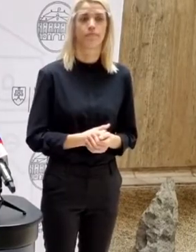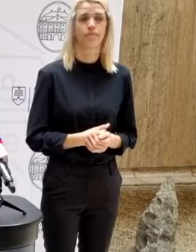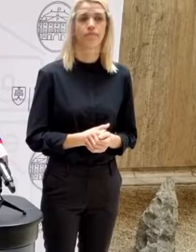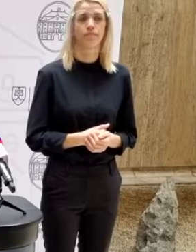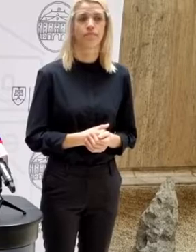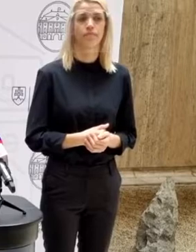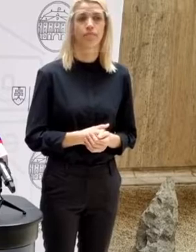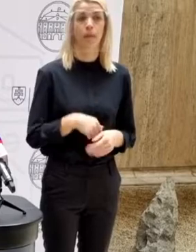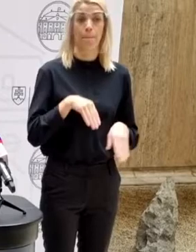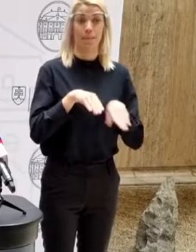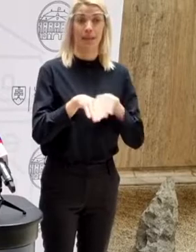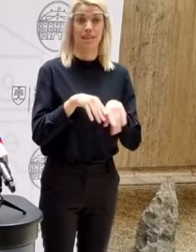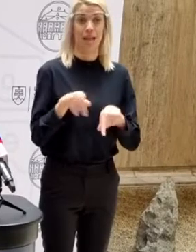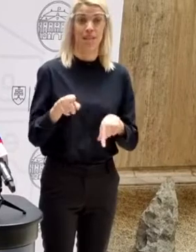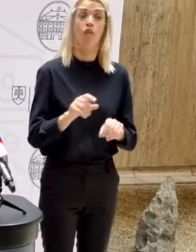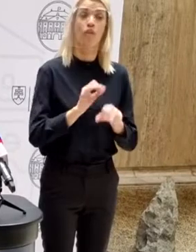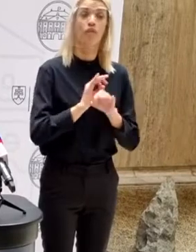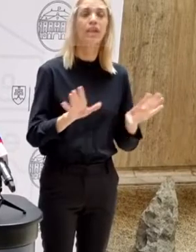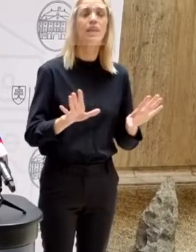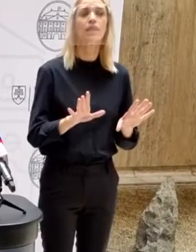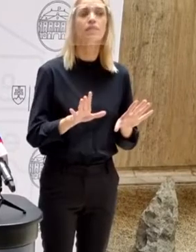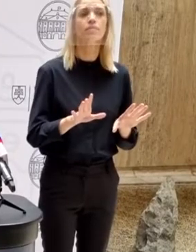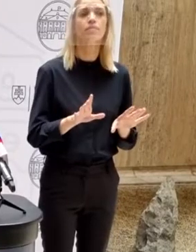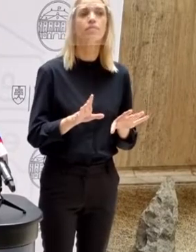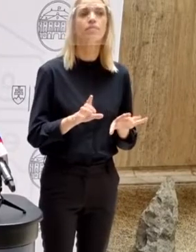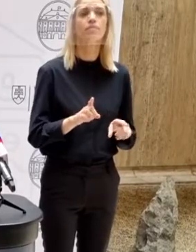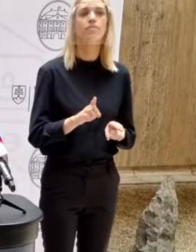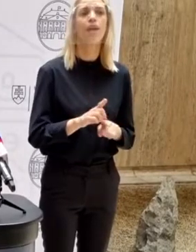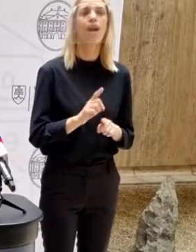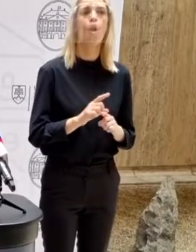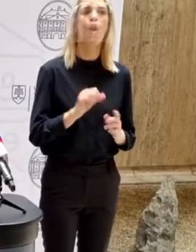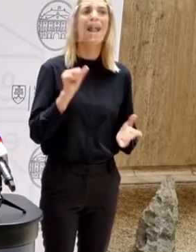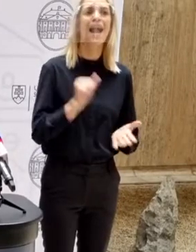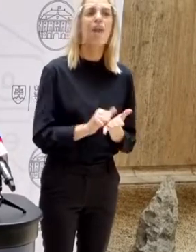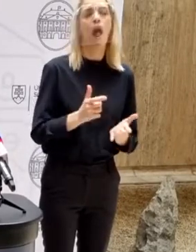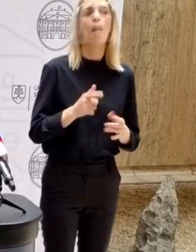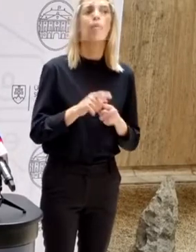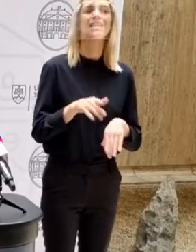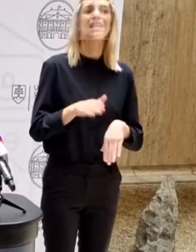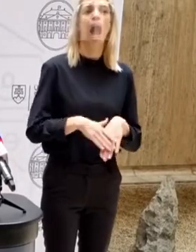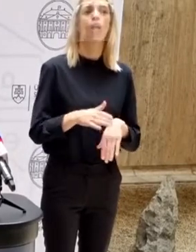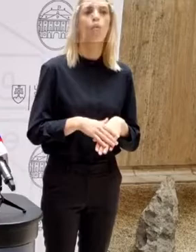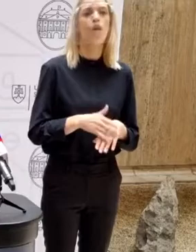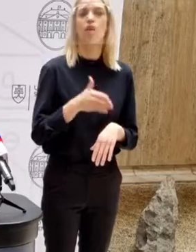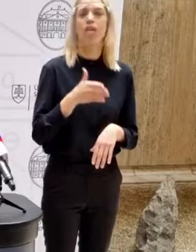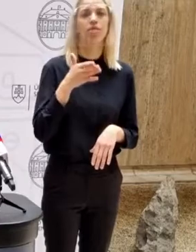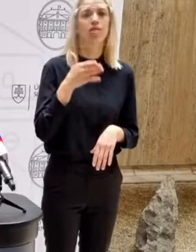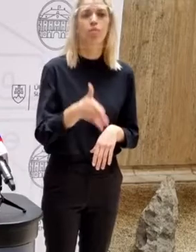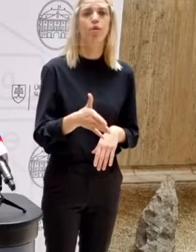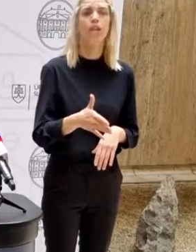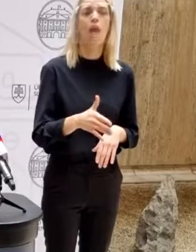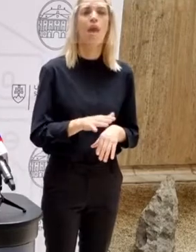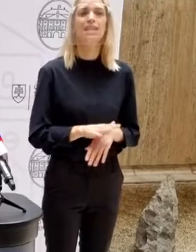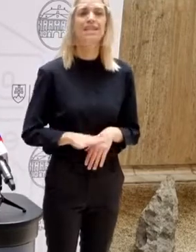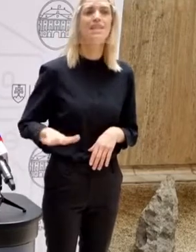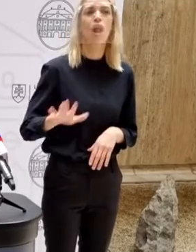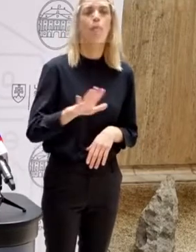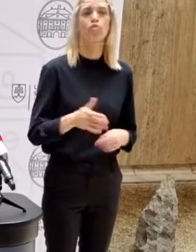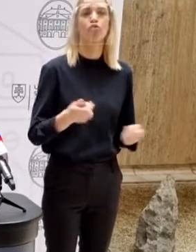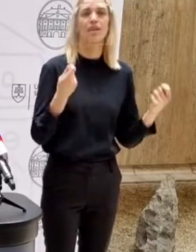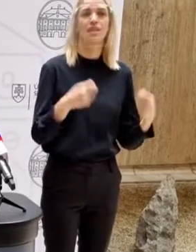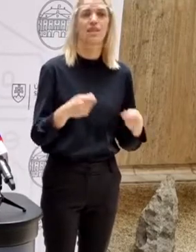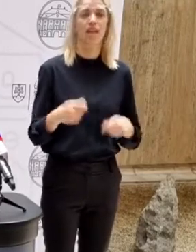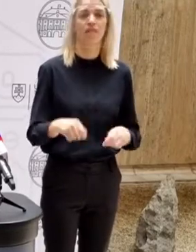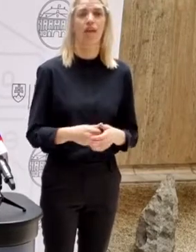Vie ministerstvo nejakým spôsobom, nechcem požiť svojeho garantovať, ale zaručiť, že už sa nebude plošne zatvárať? Pri